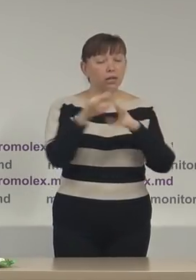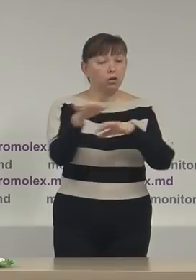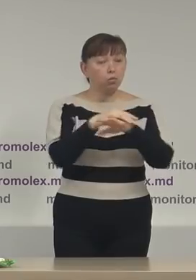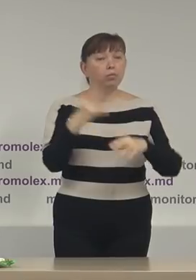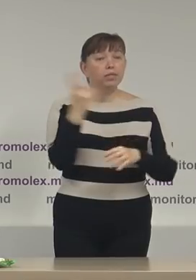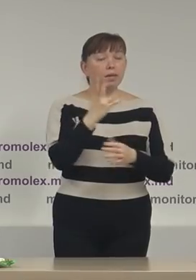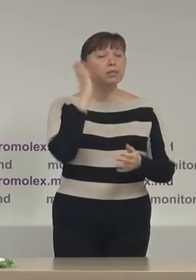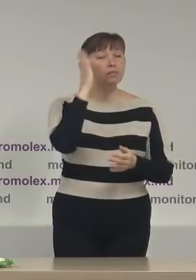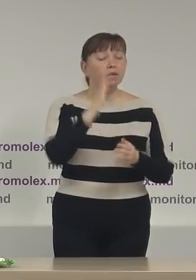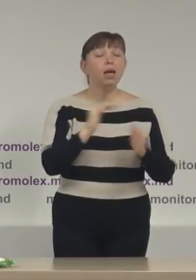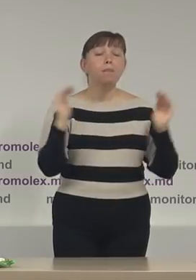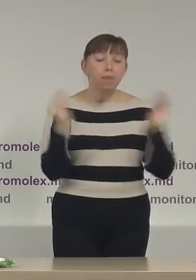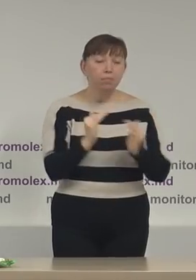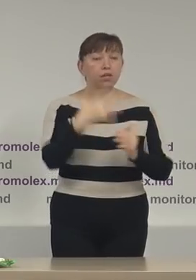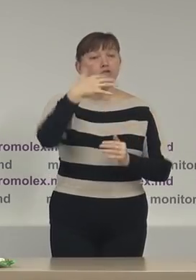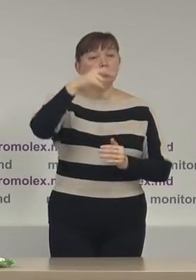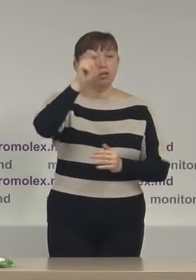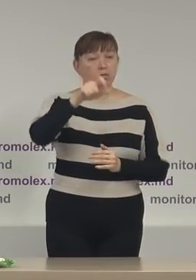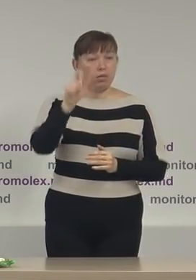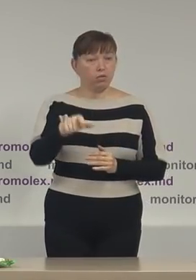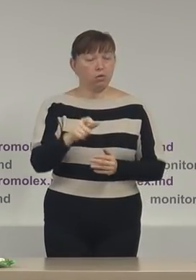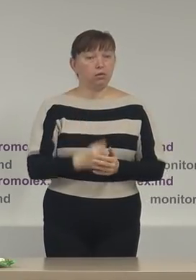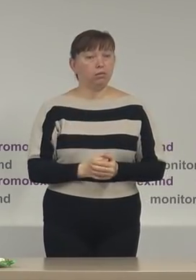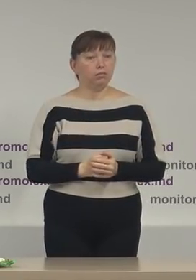trebuie să fie mai mică de 50 de persoane